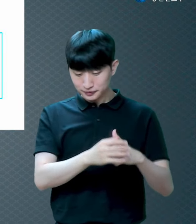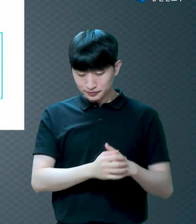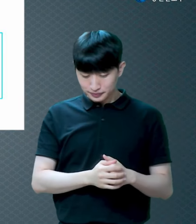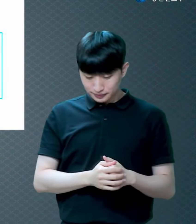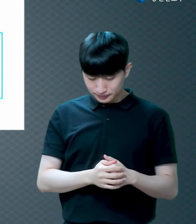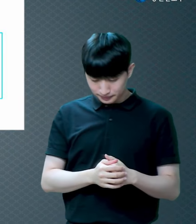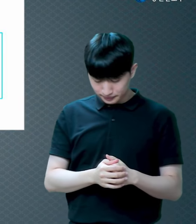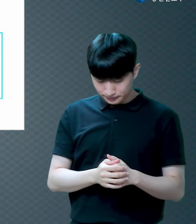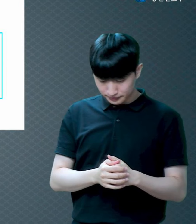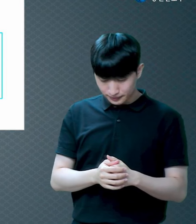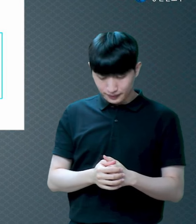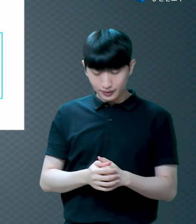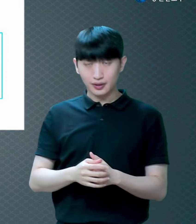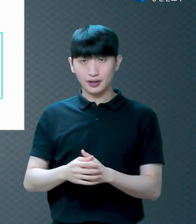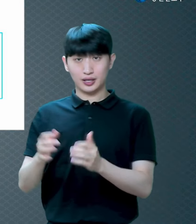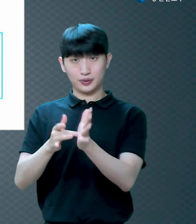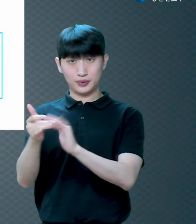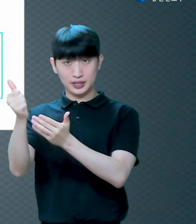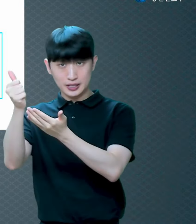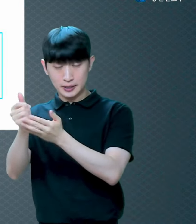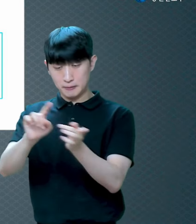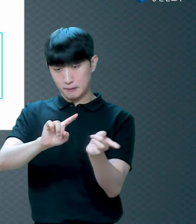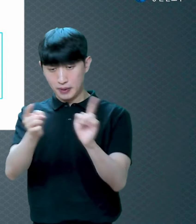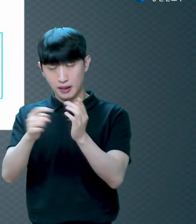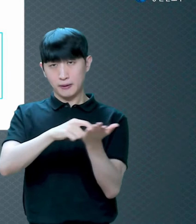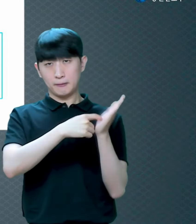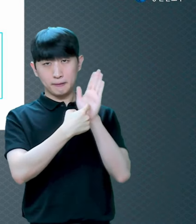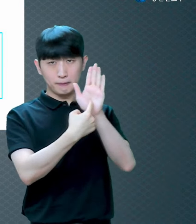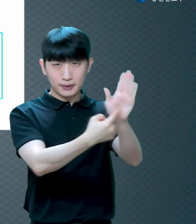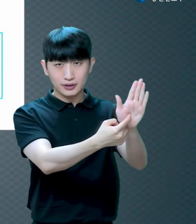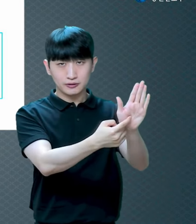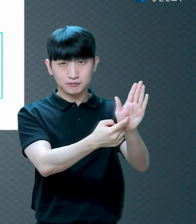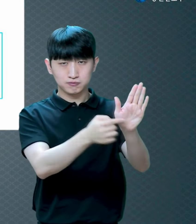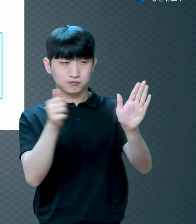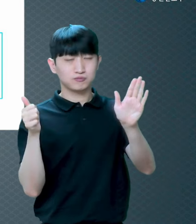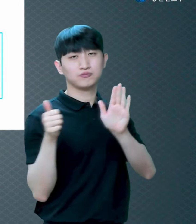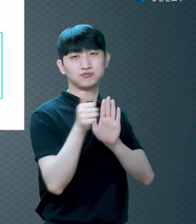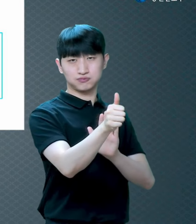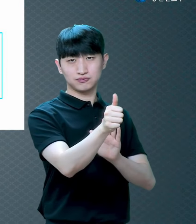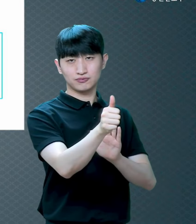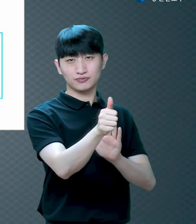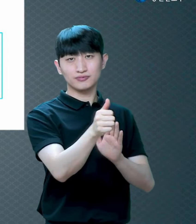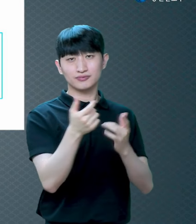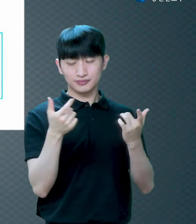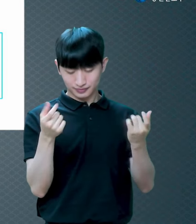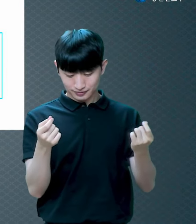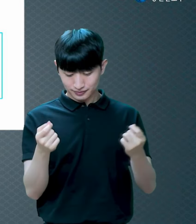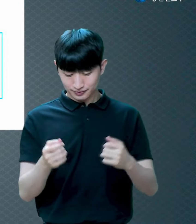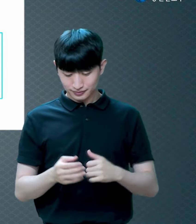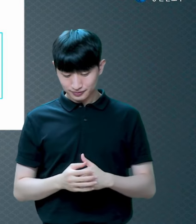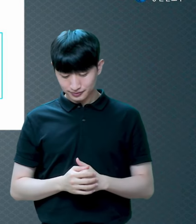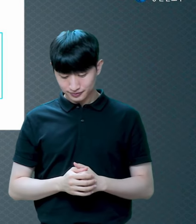보이셨나니 그 후에 야구부에게 보이셨으며